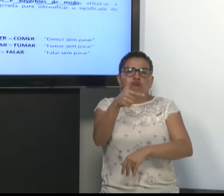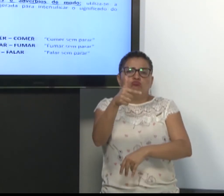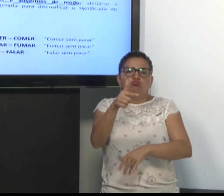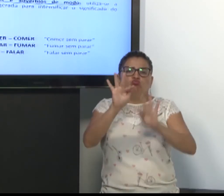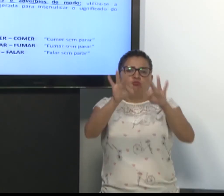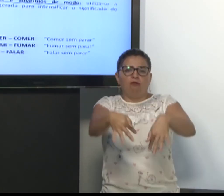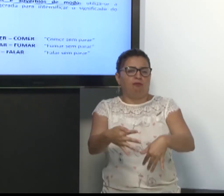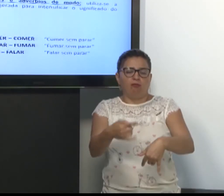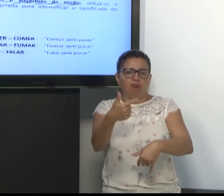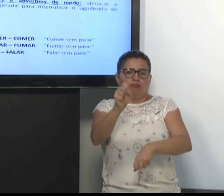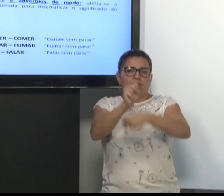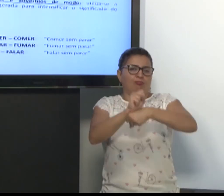acaba, que não para.